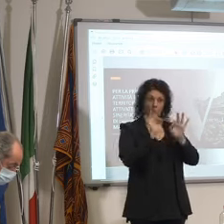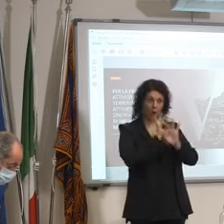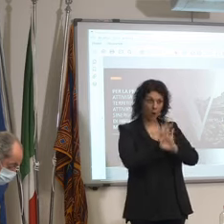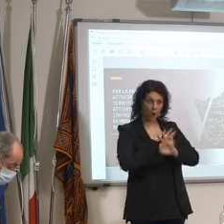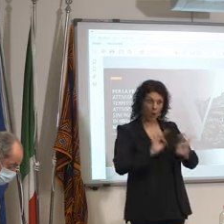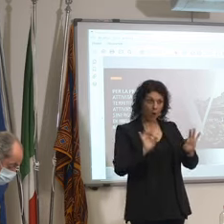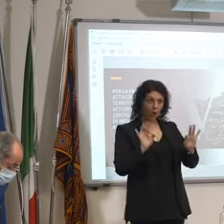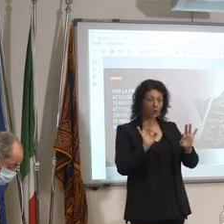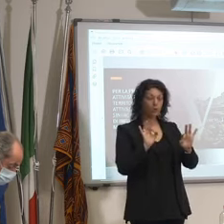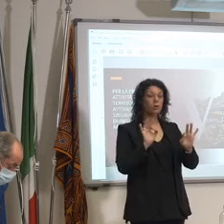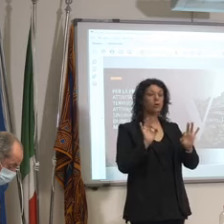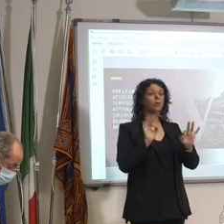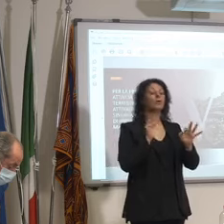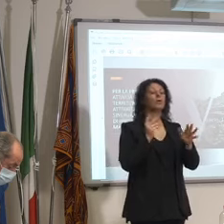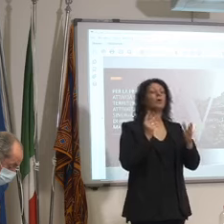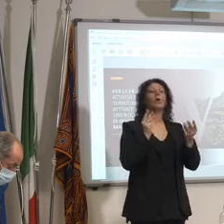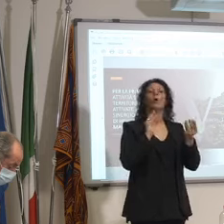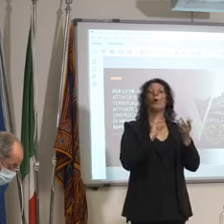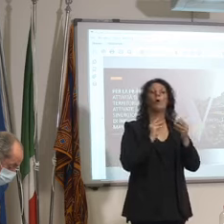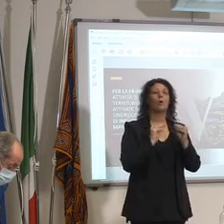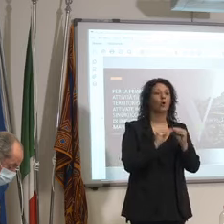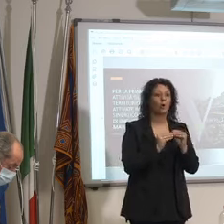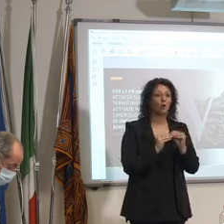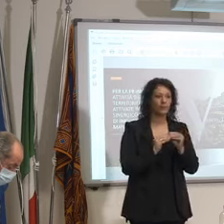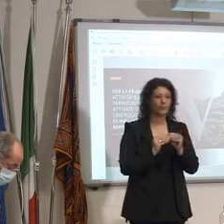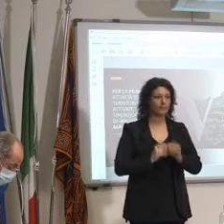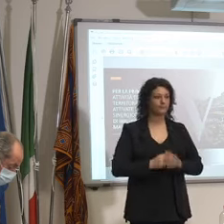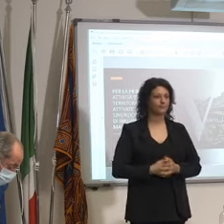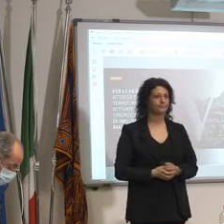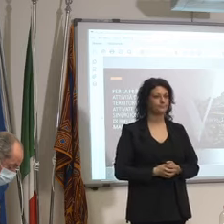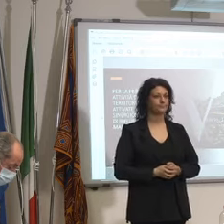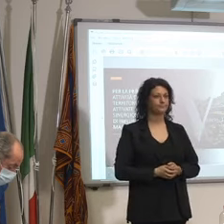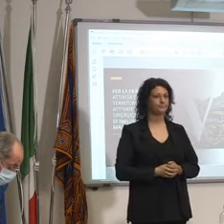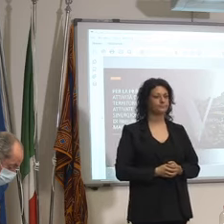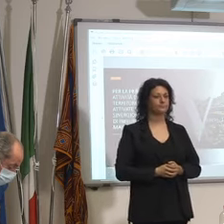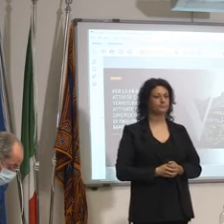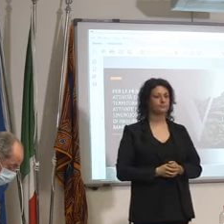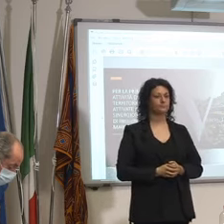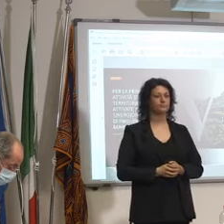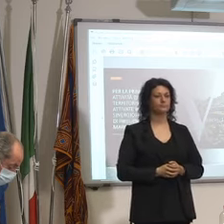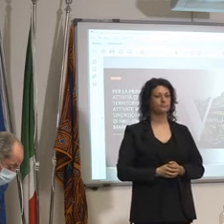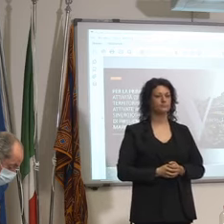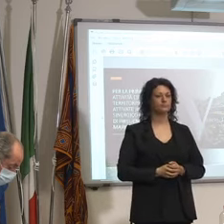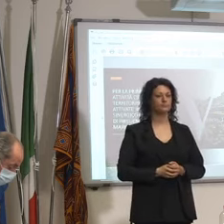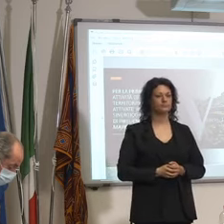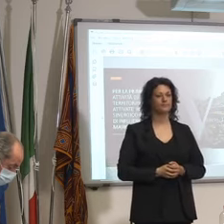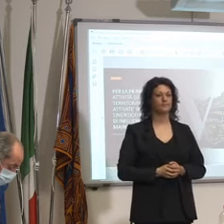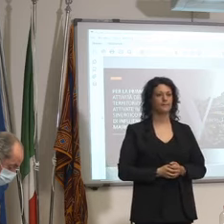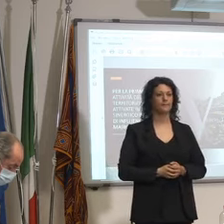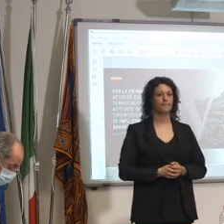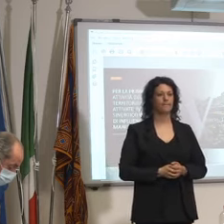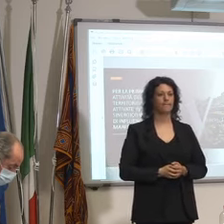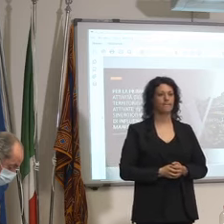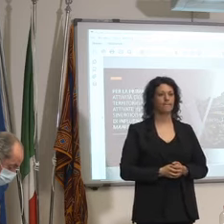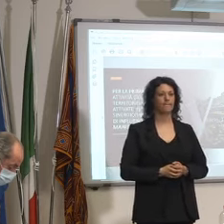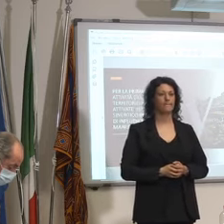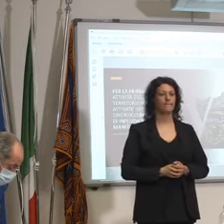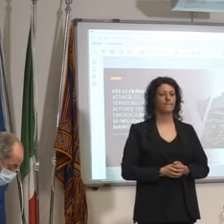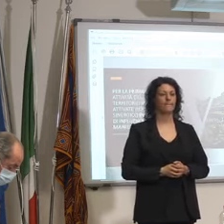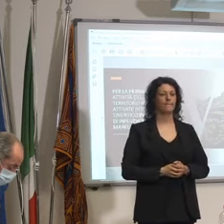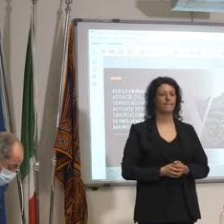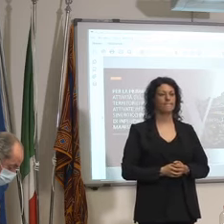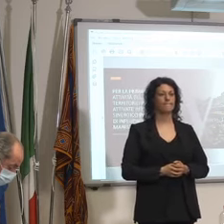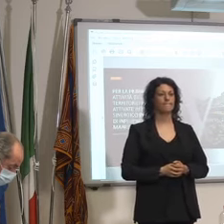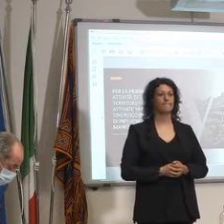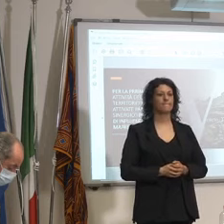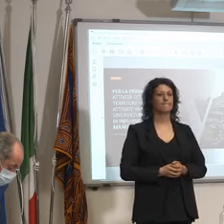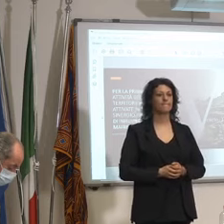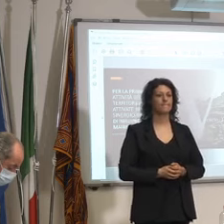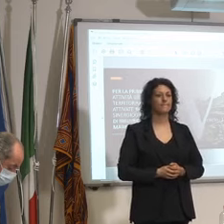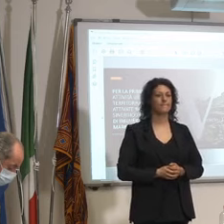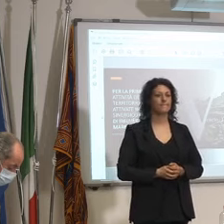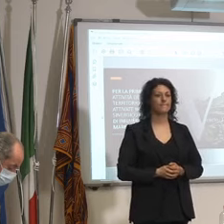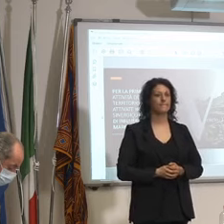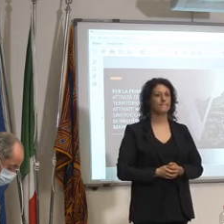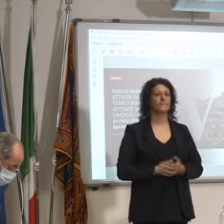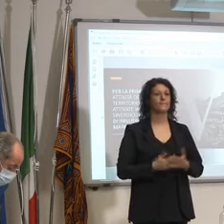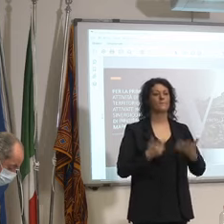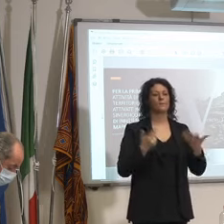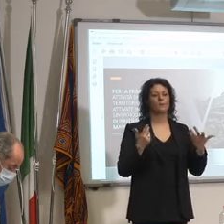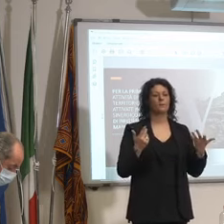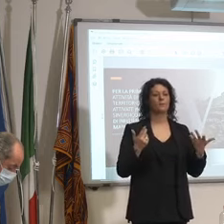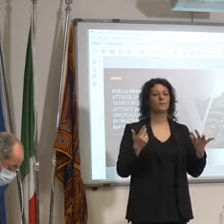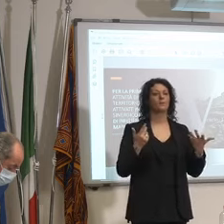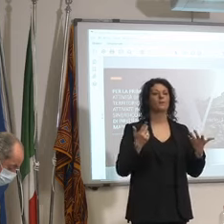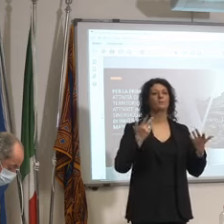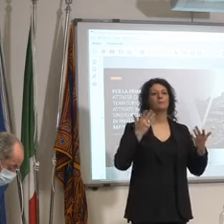puoi velo fare velocemente allora intanto noi abbiamo già alcuni territori che sono entrati penso per esempio